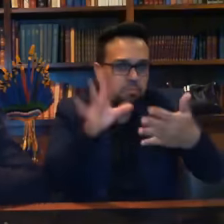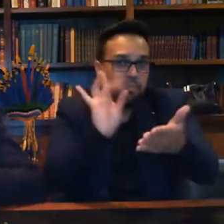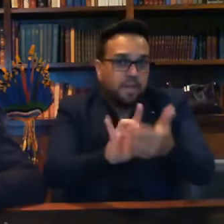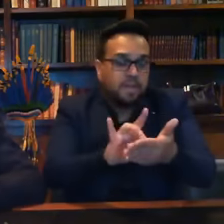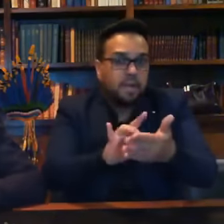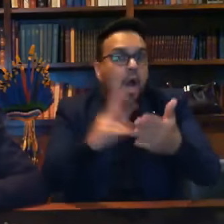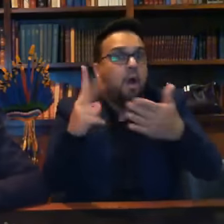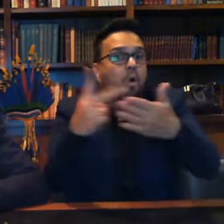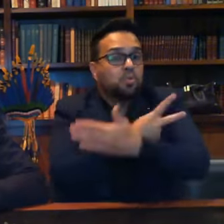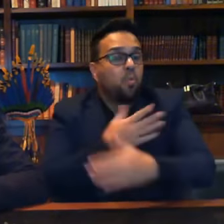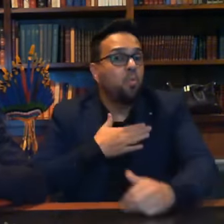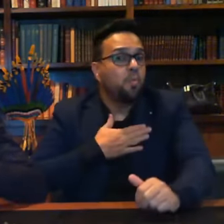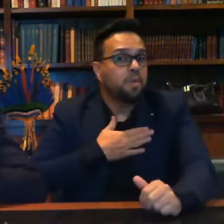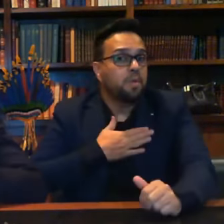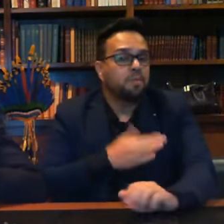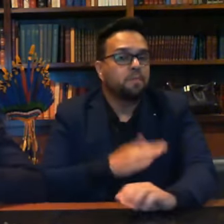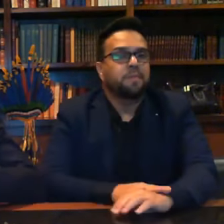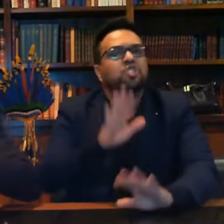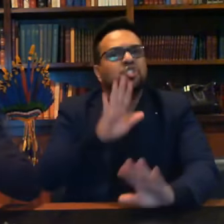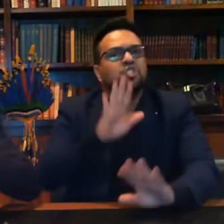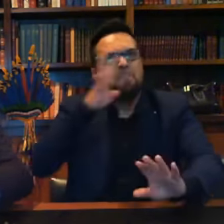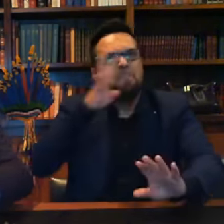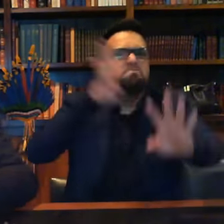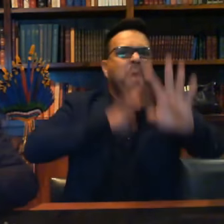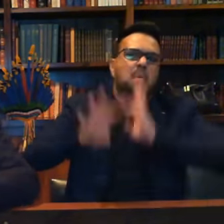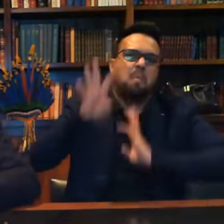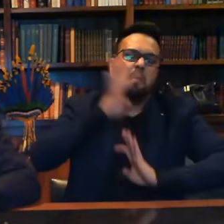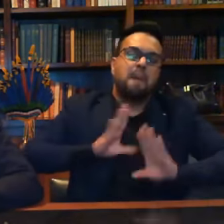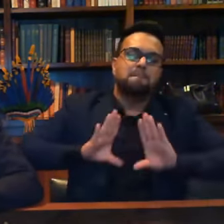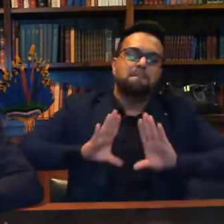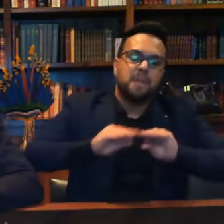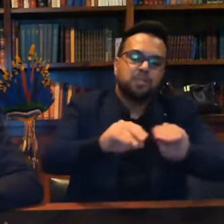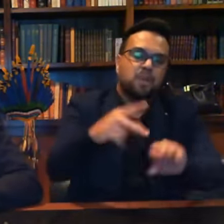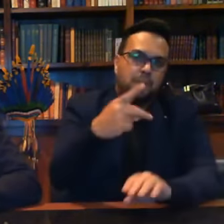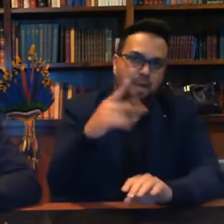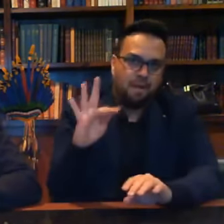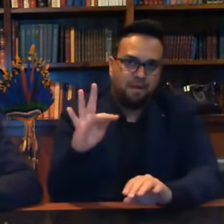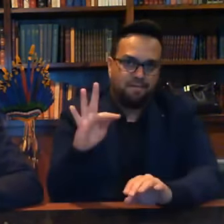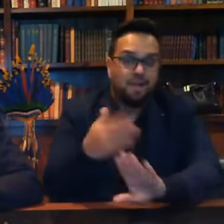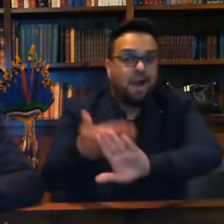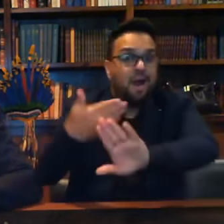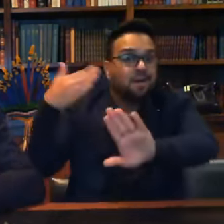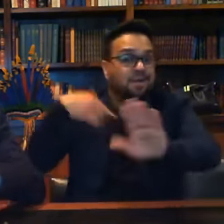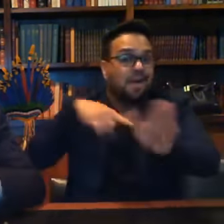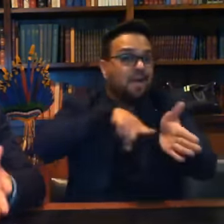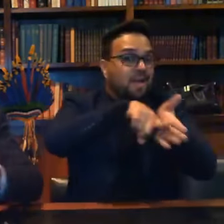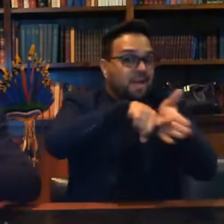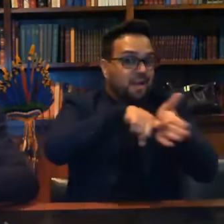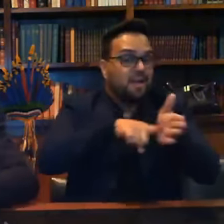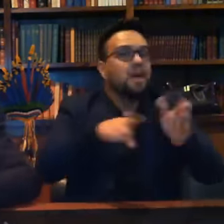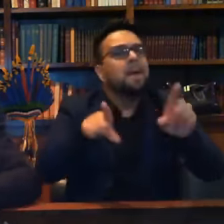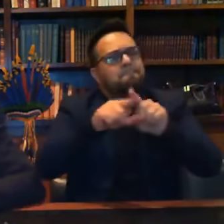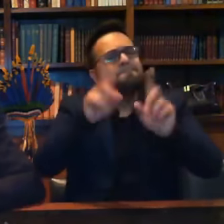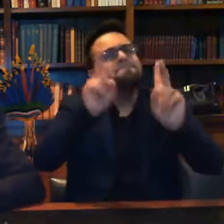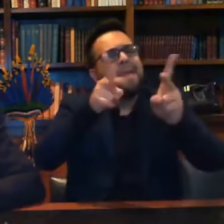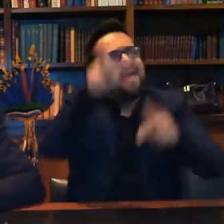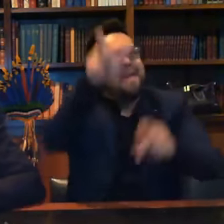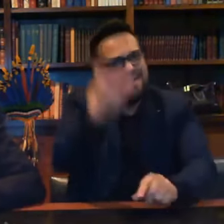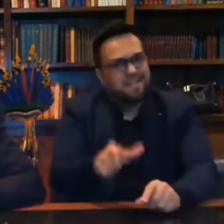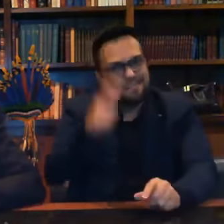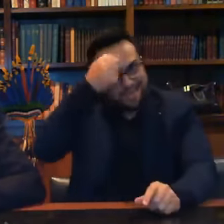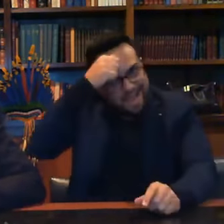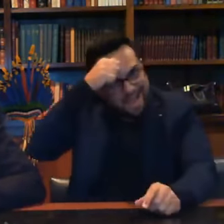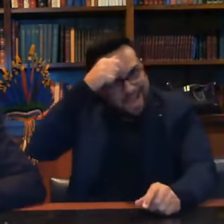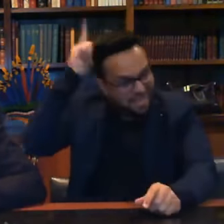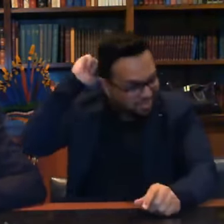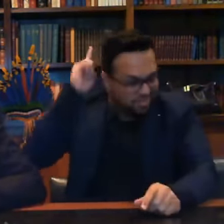Comigo. Eu fui acusado de interferência na Polícia Federal, naquele inquérito lá do senhor Alexandre Morais mesmo, foi o dono